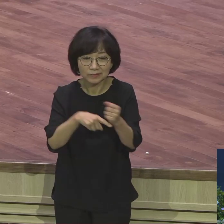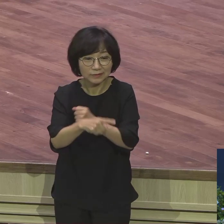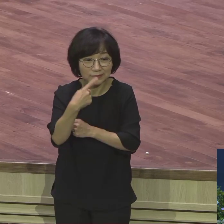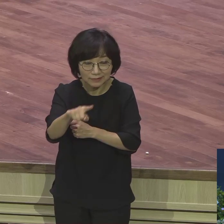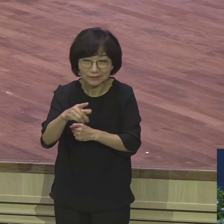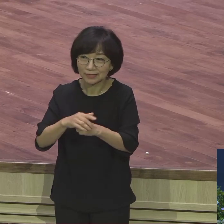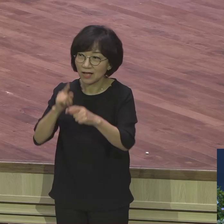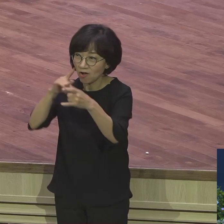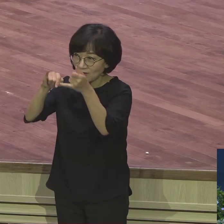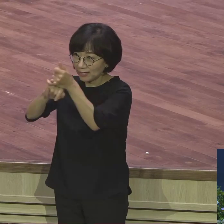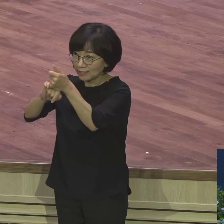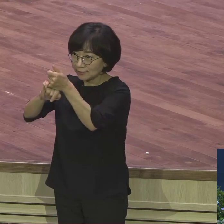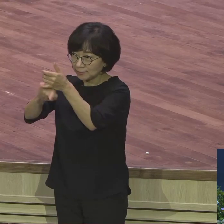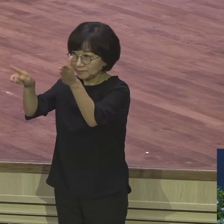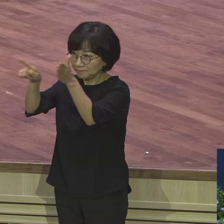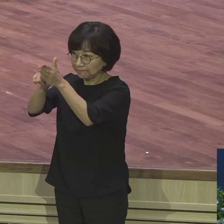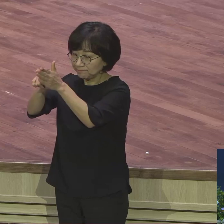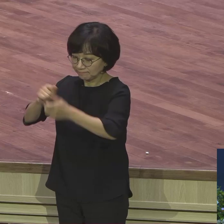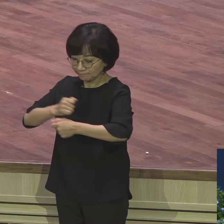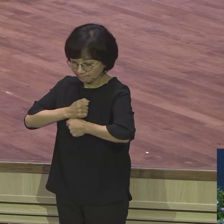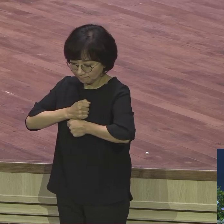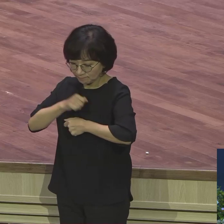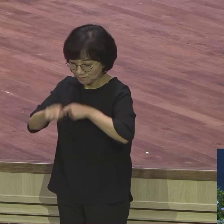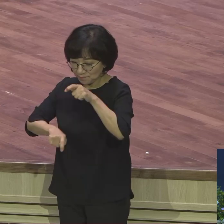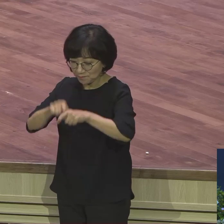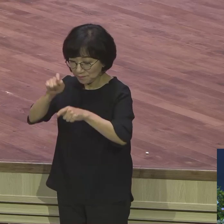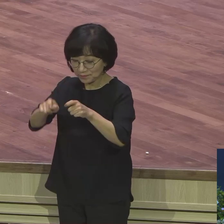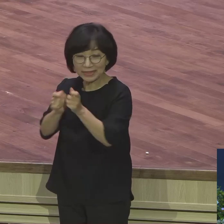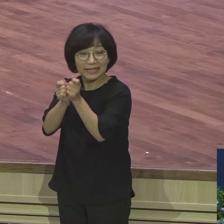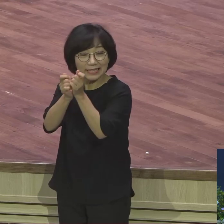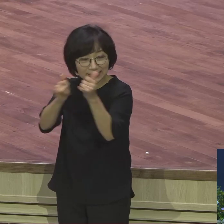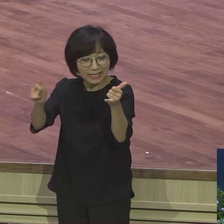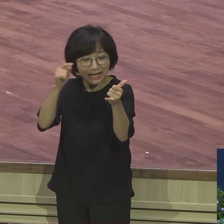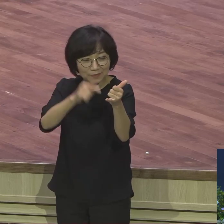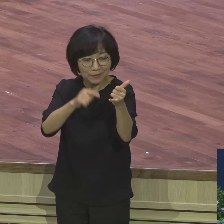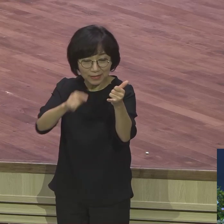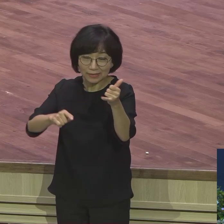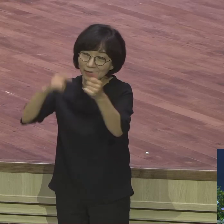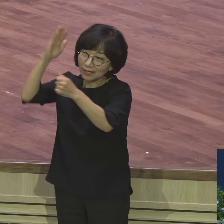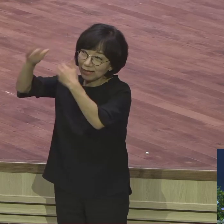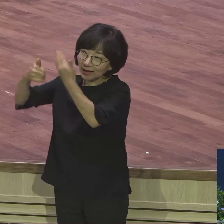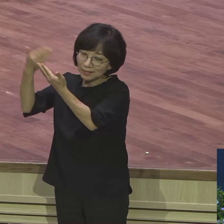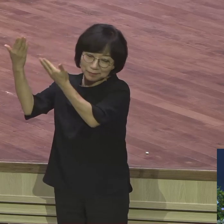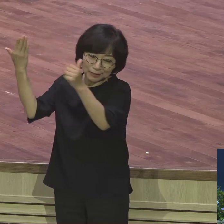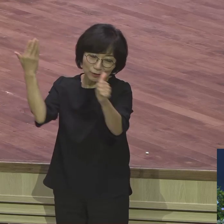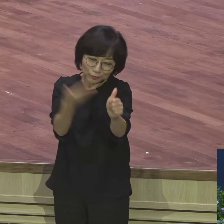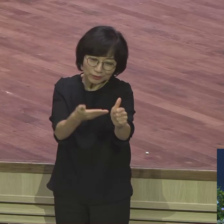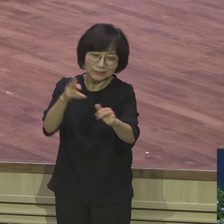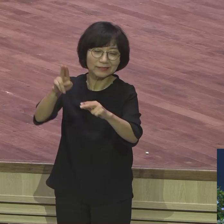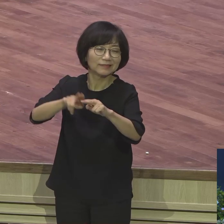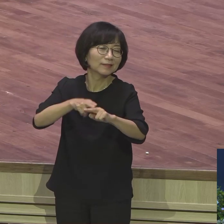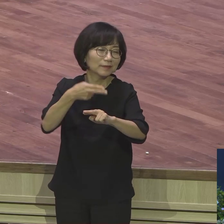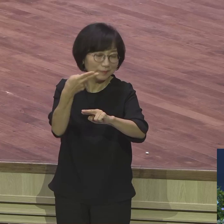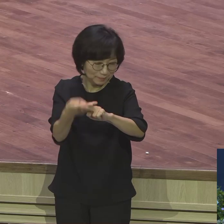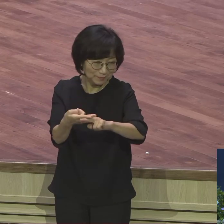주시는 하나님의 선물이에요 아시겠어요 형통